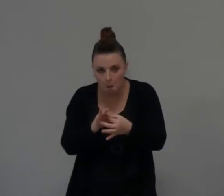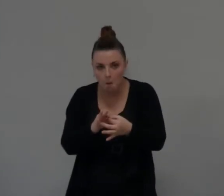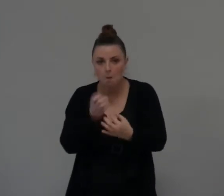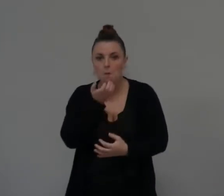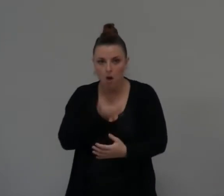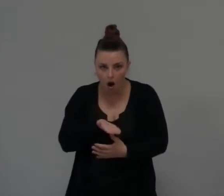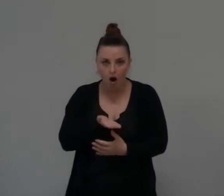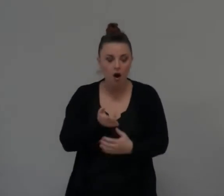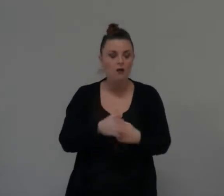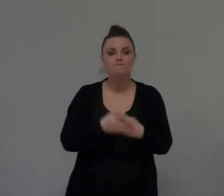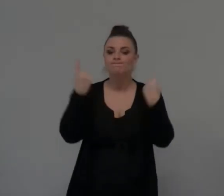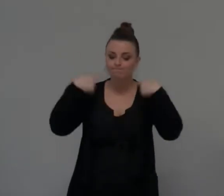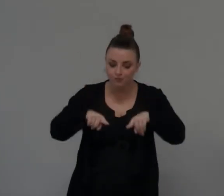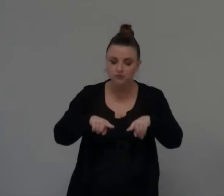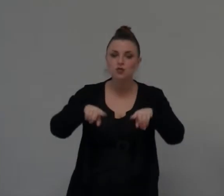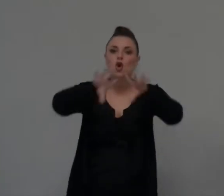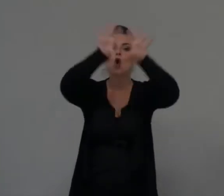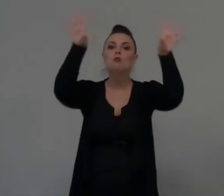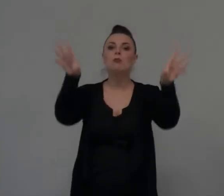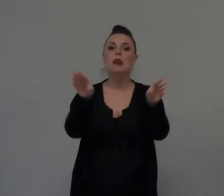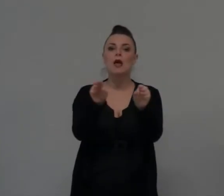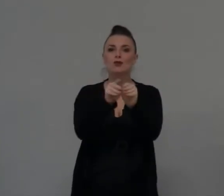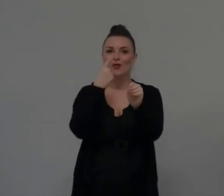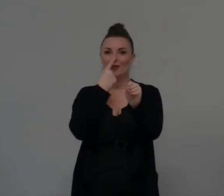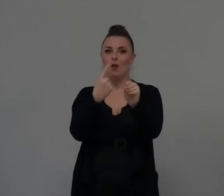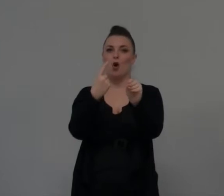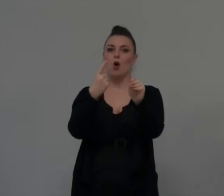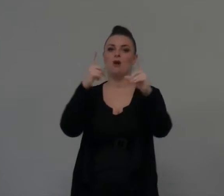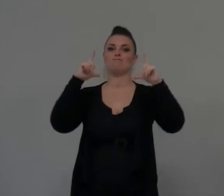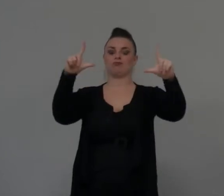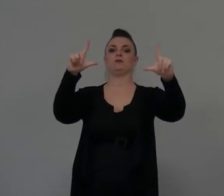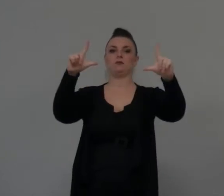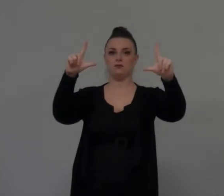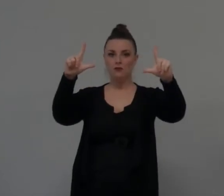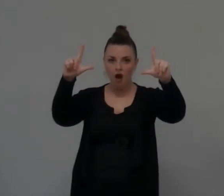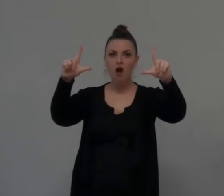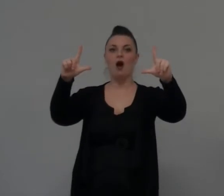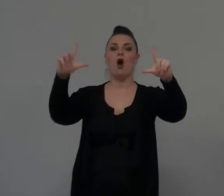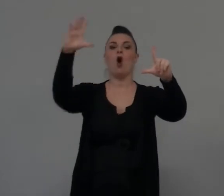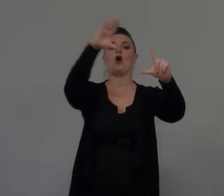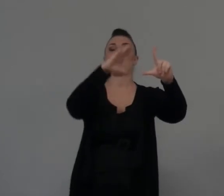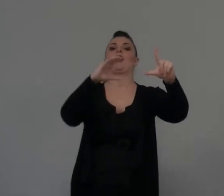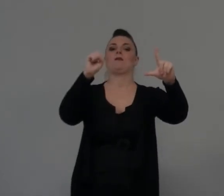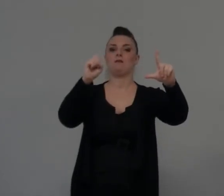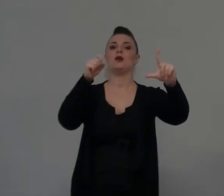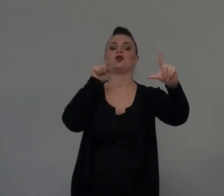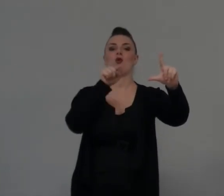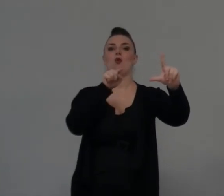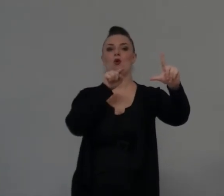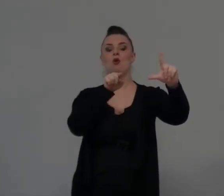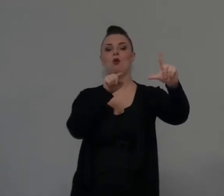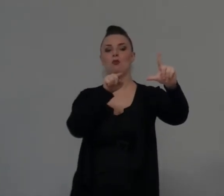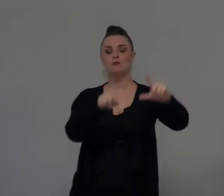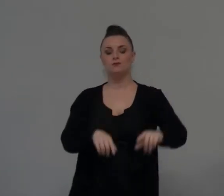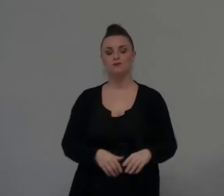completare una figura Che a quel punto diventa visibile Ma soltanto nello specchietto retrovisuale